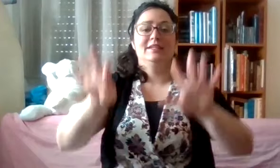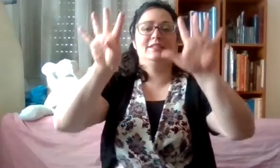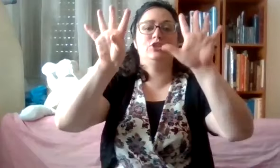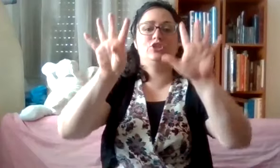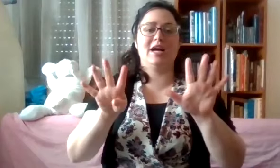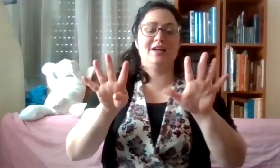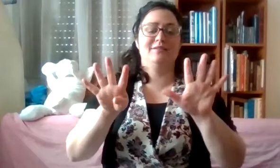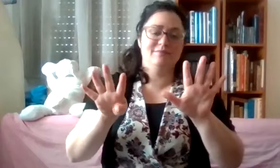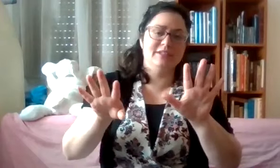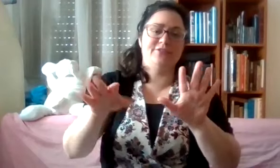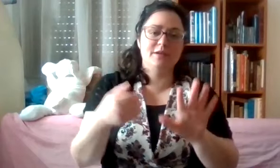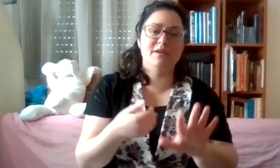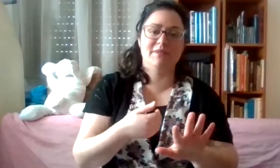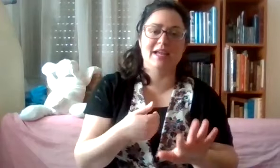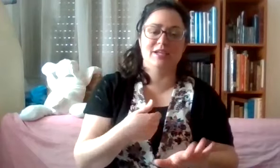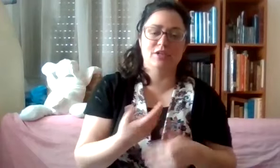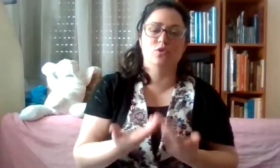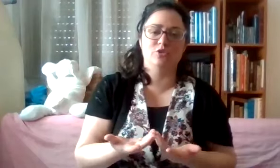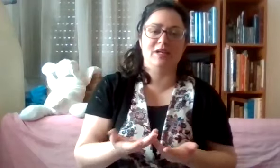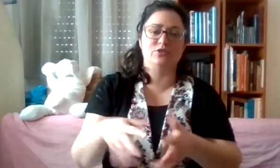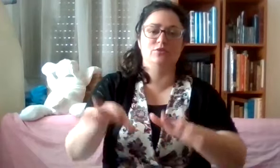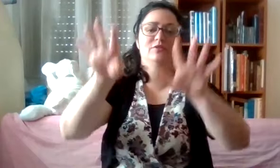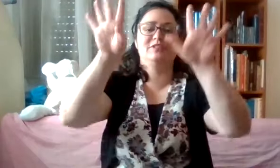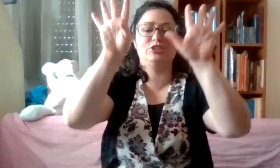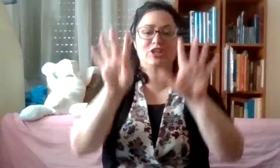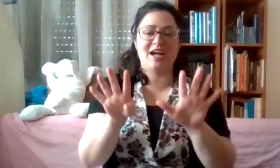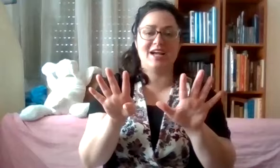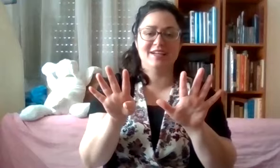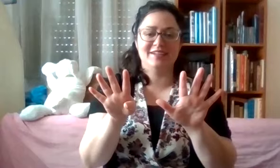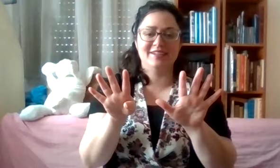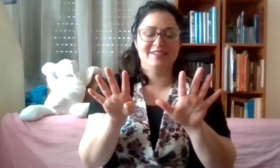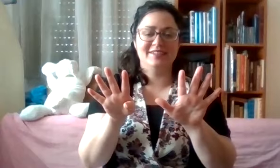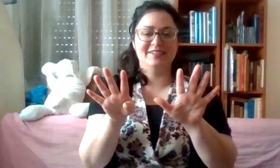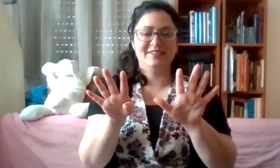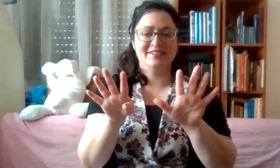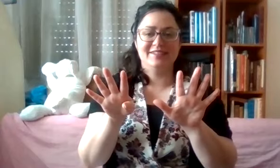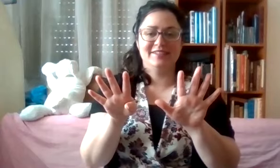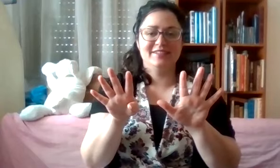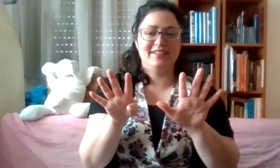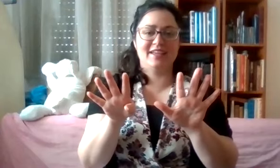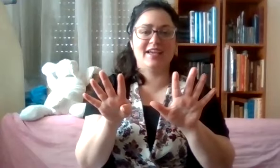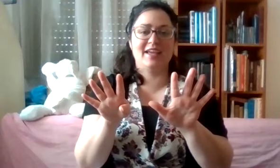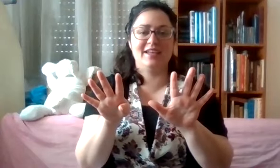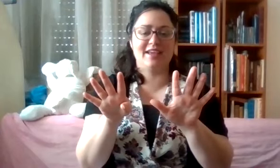תשעה. לפני ימי מילה יש לנו עוד משהו. תשעה. ירחי לידה.